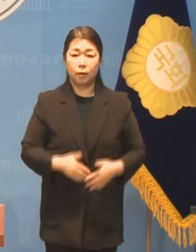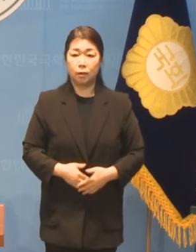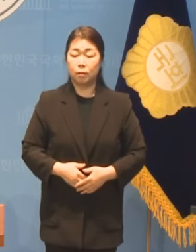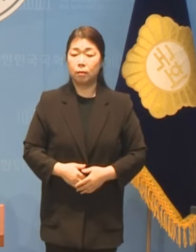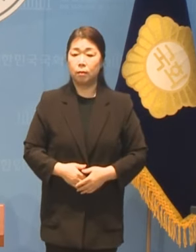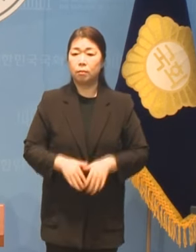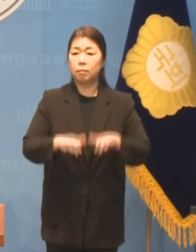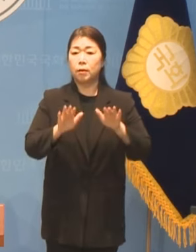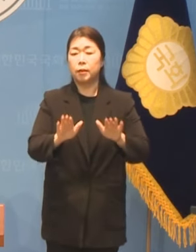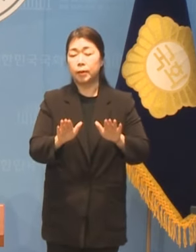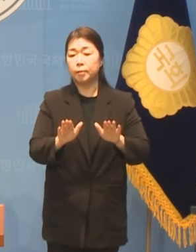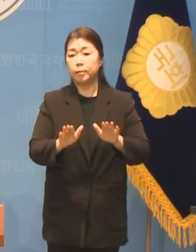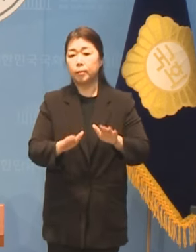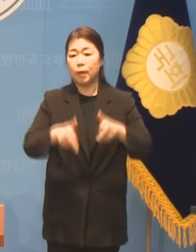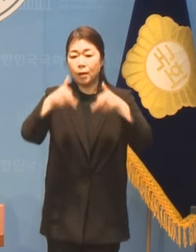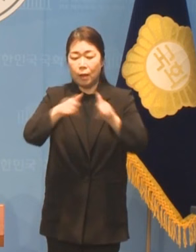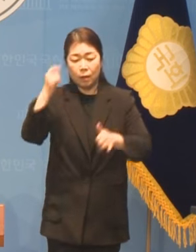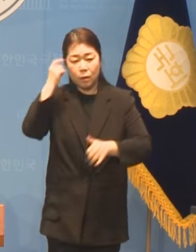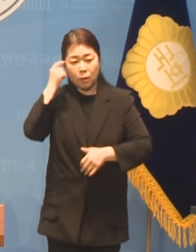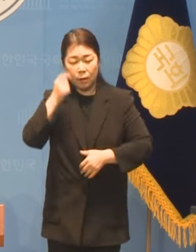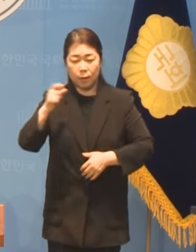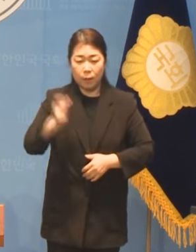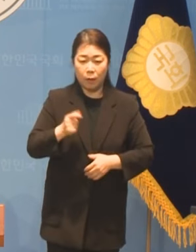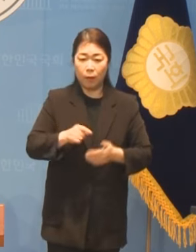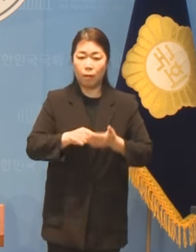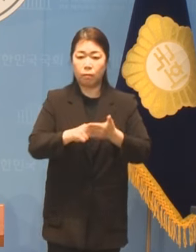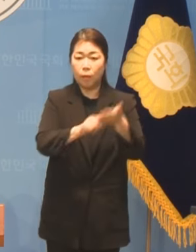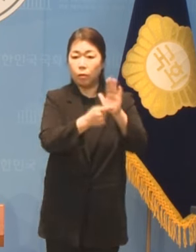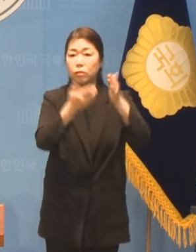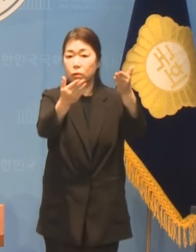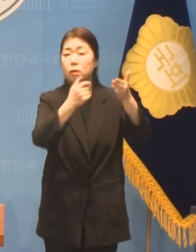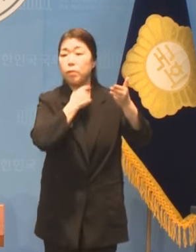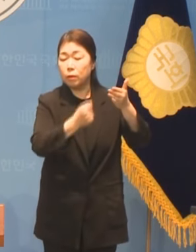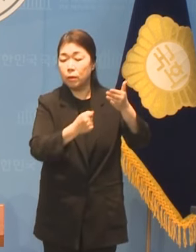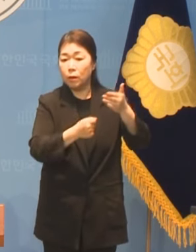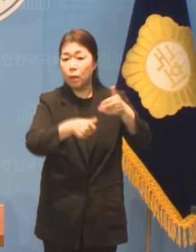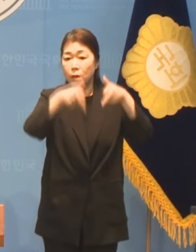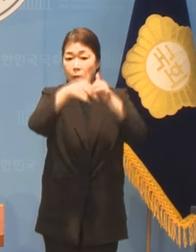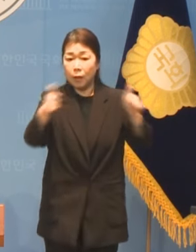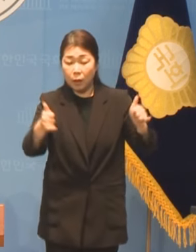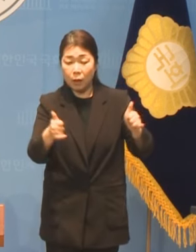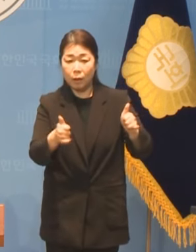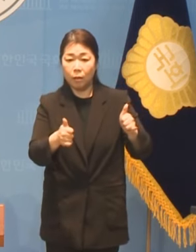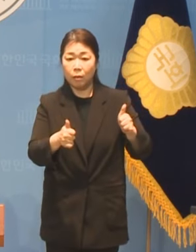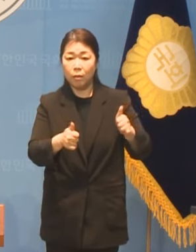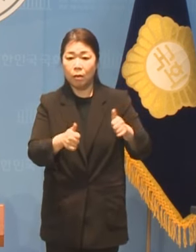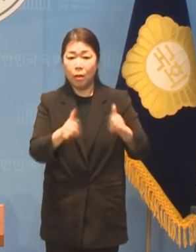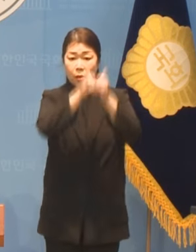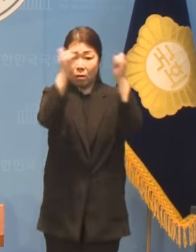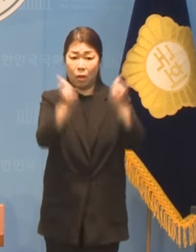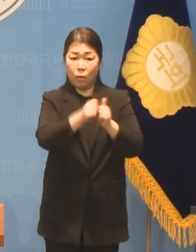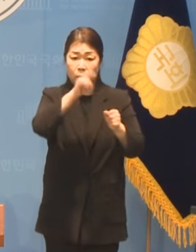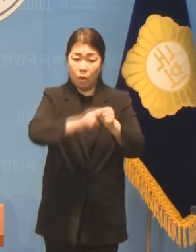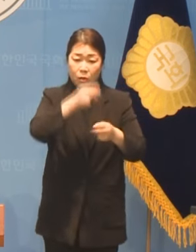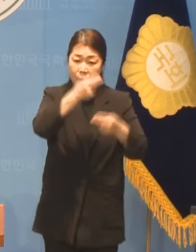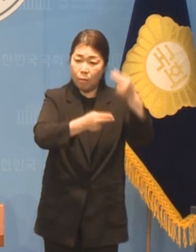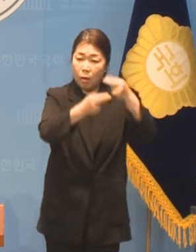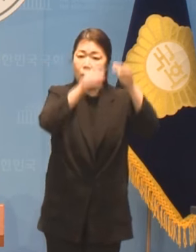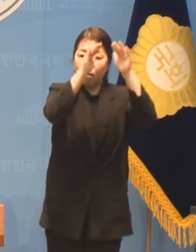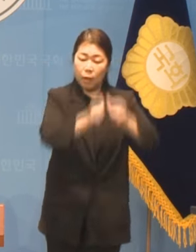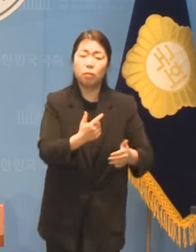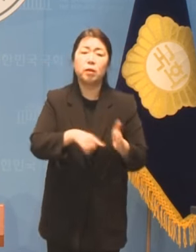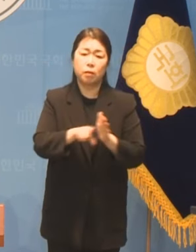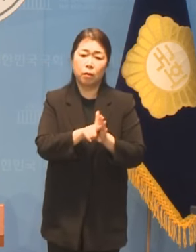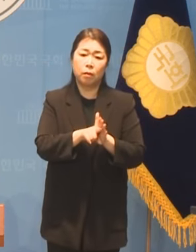위해 움직일 것입니다 장애인이 마주한 사회적 장벽을 부수는데 타협의 정치가 아니라 애시당초